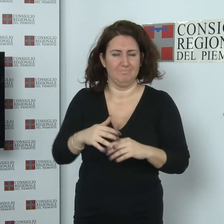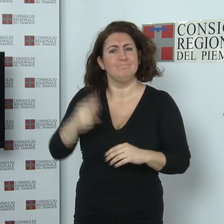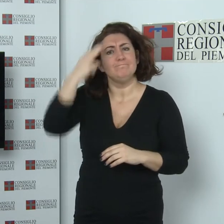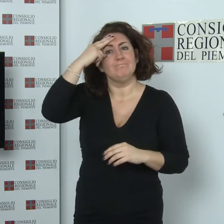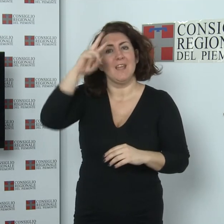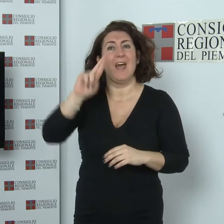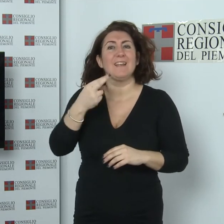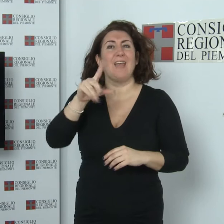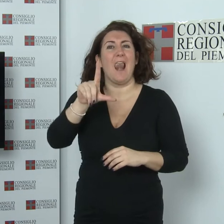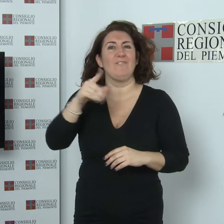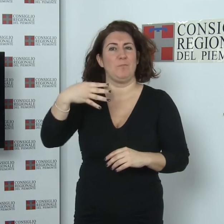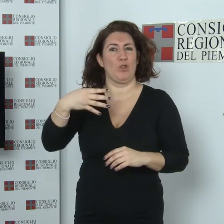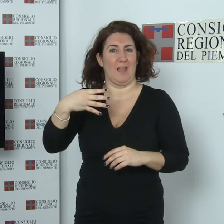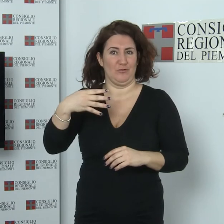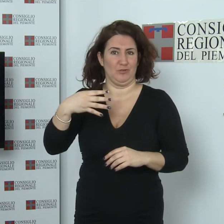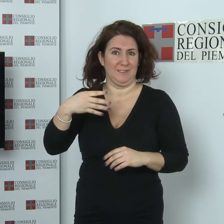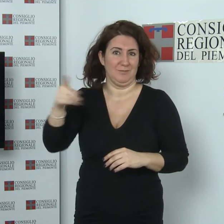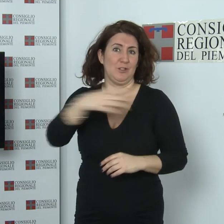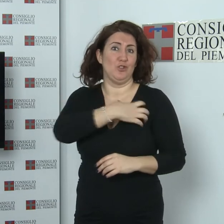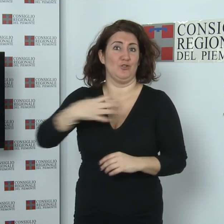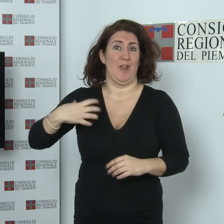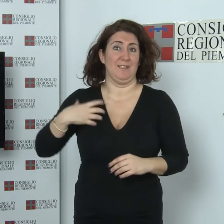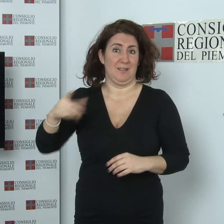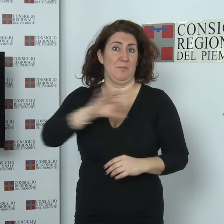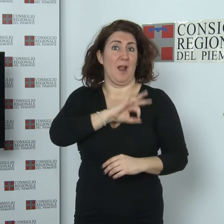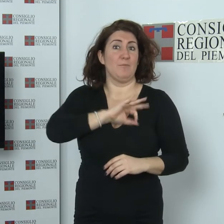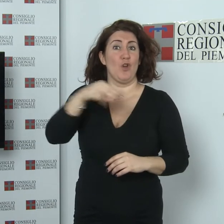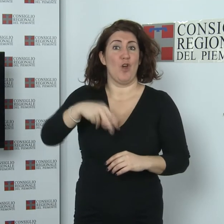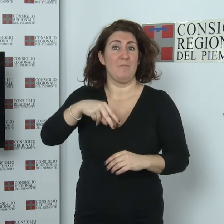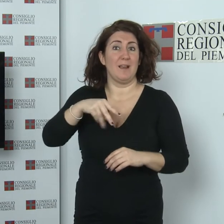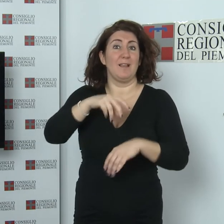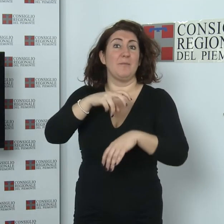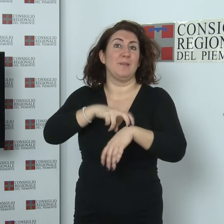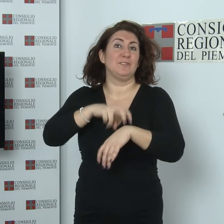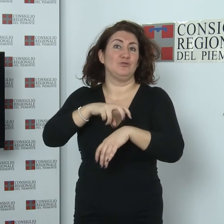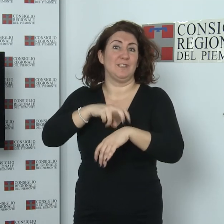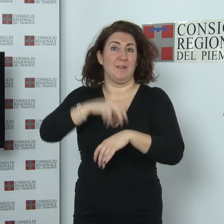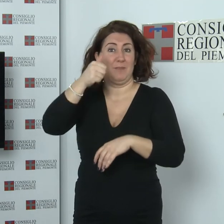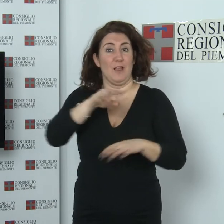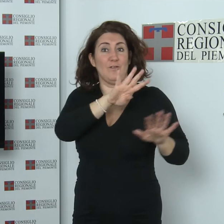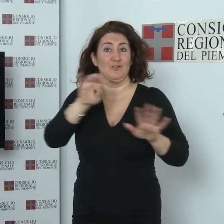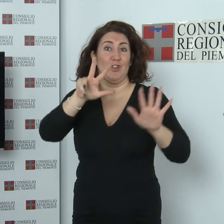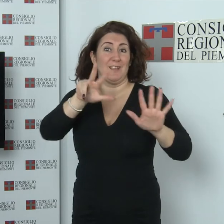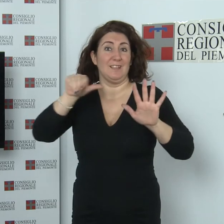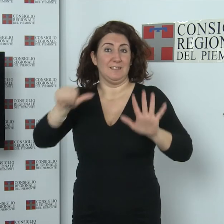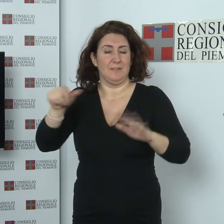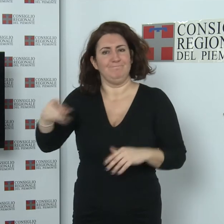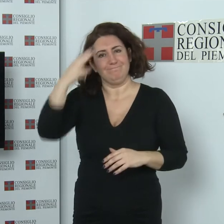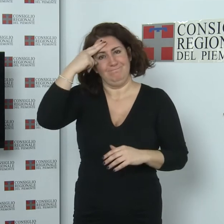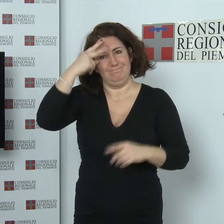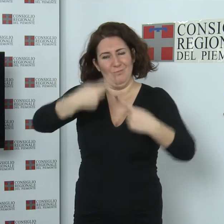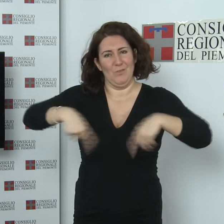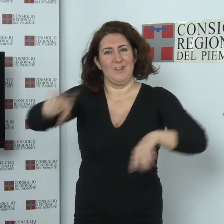Levi Montalcini, senatrice a vita e premio Nobel per la medicina nel 1986, è stata commemorata in Consiglio regionale in